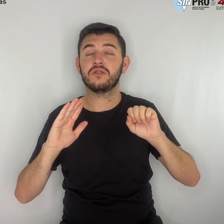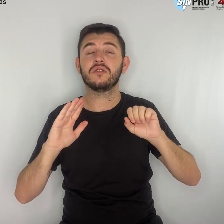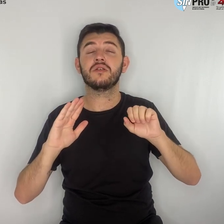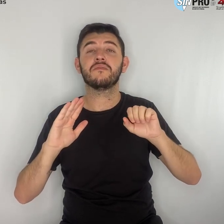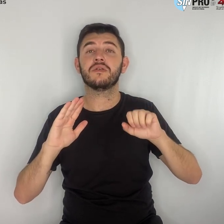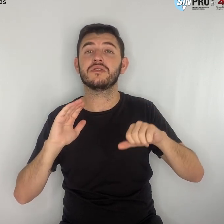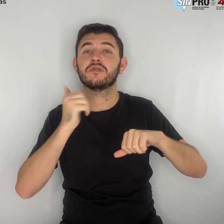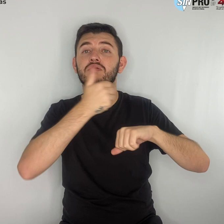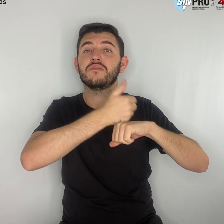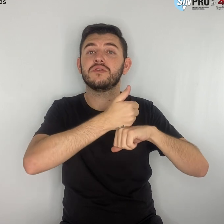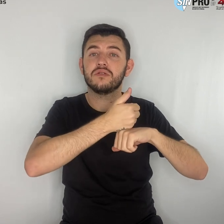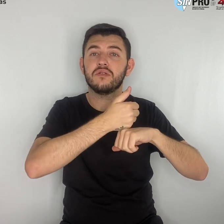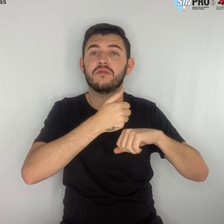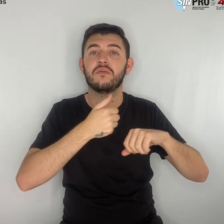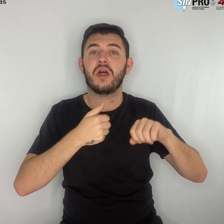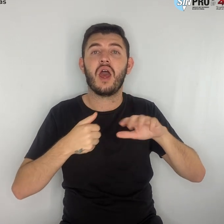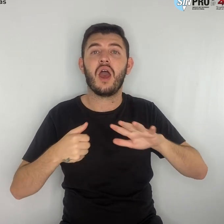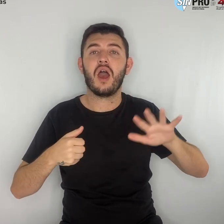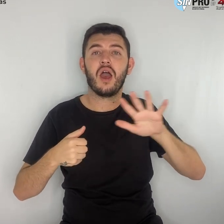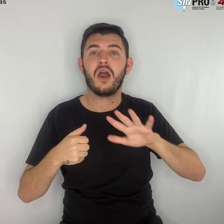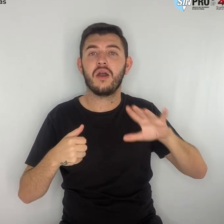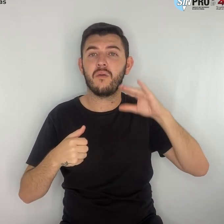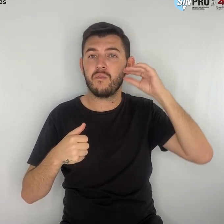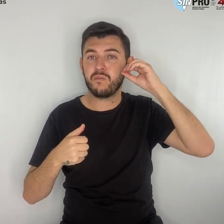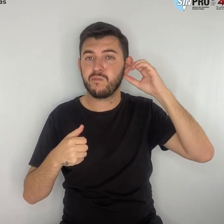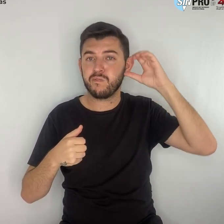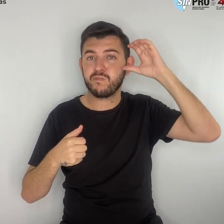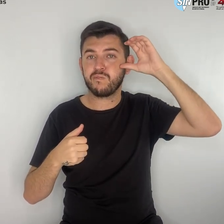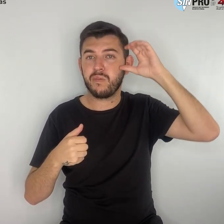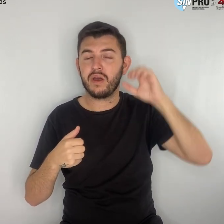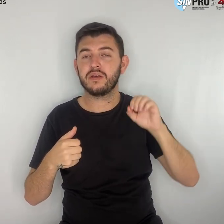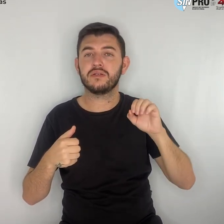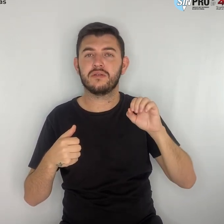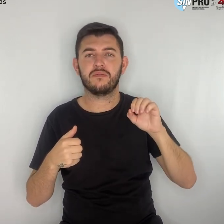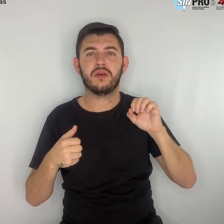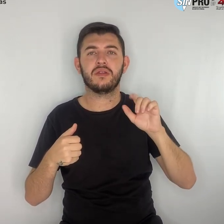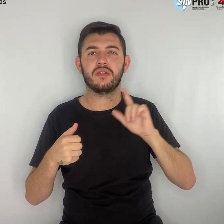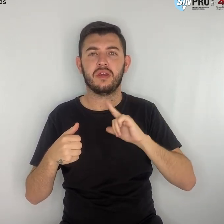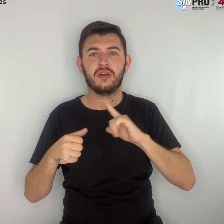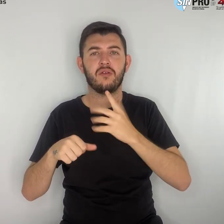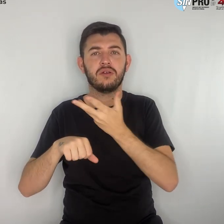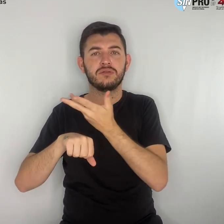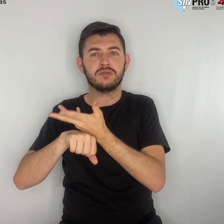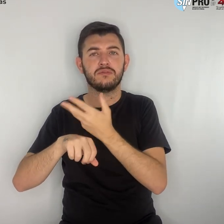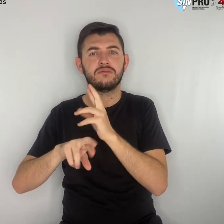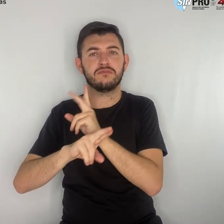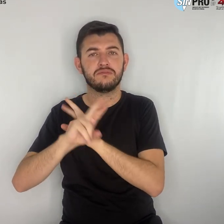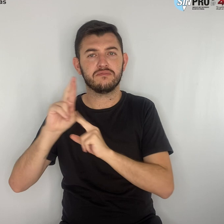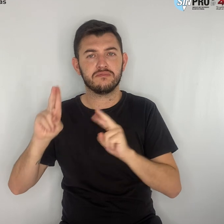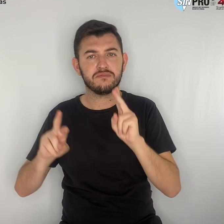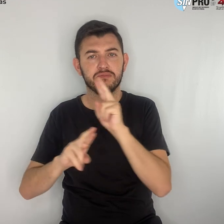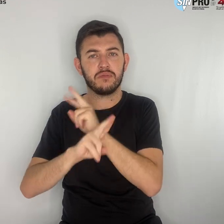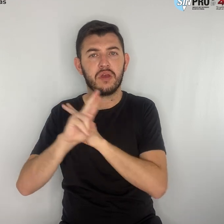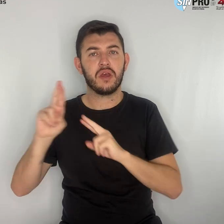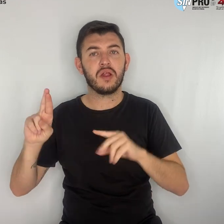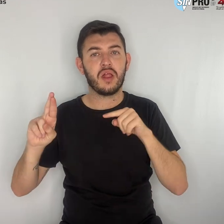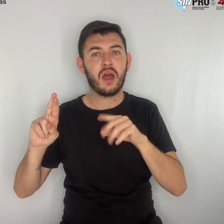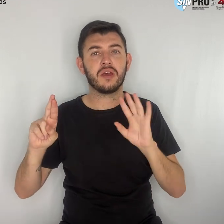formação geral, compondo a parte diversificada de forma presencial, cabendo